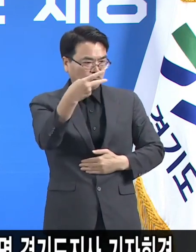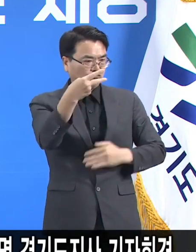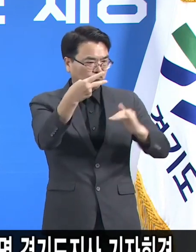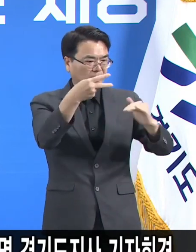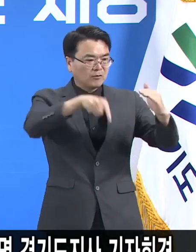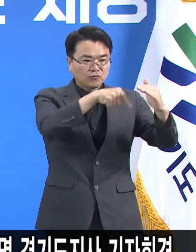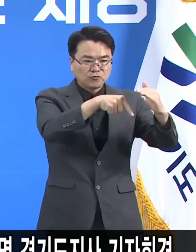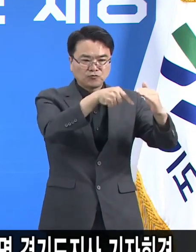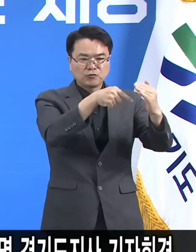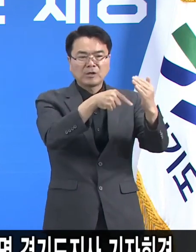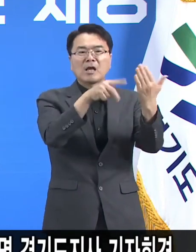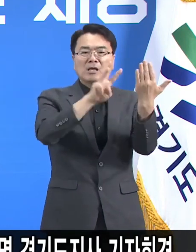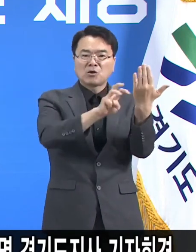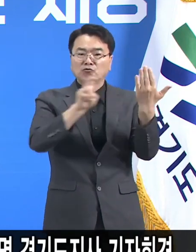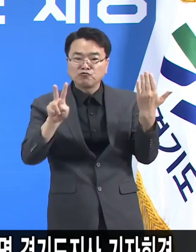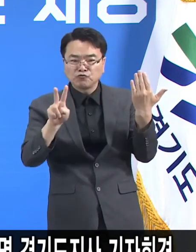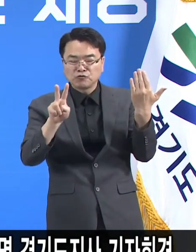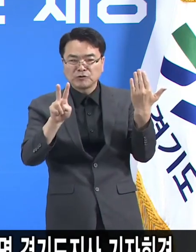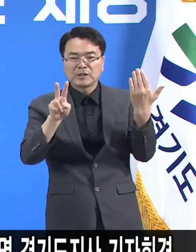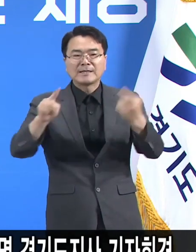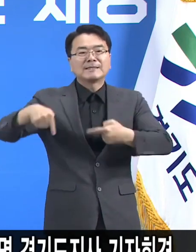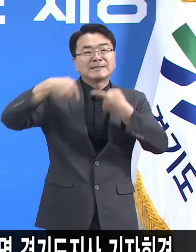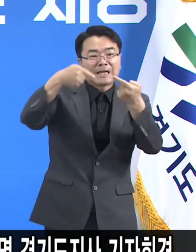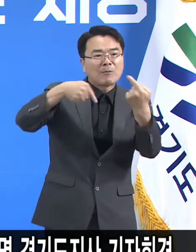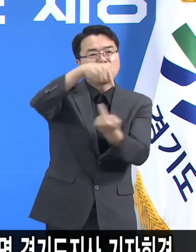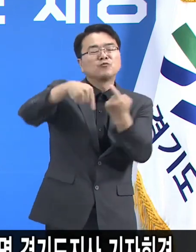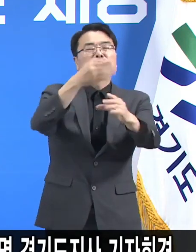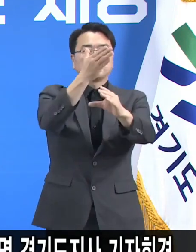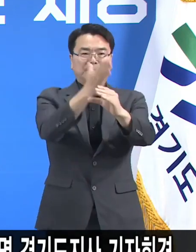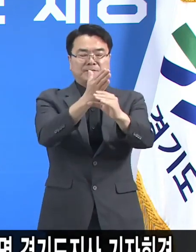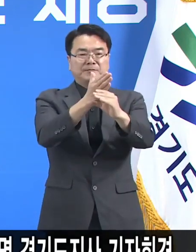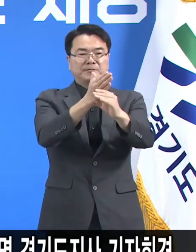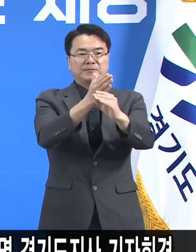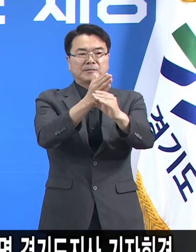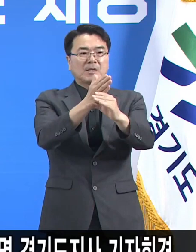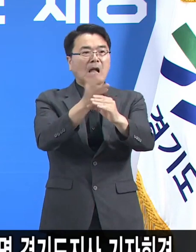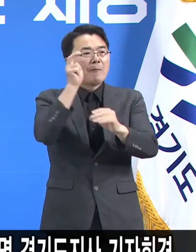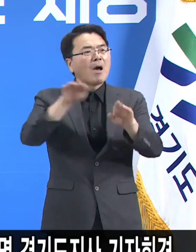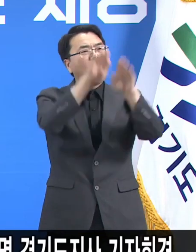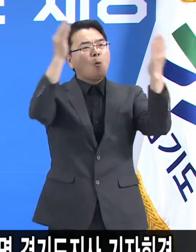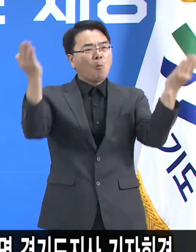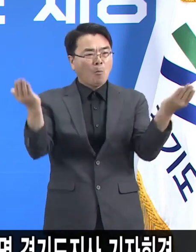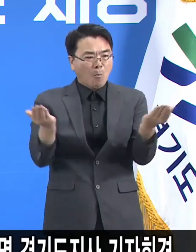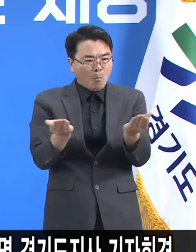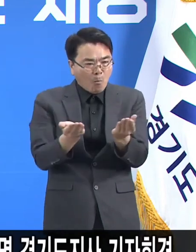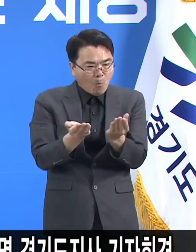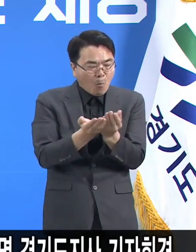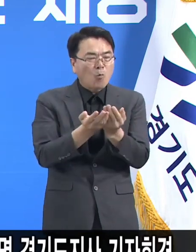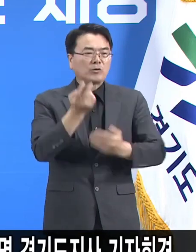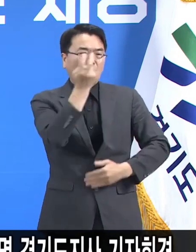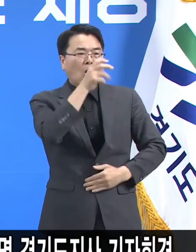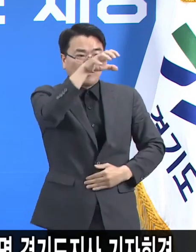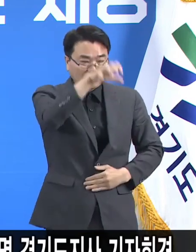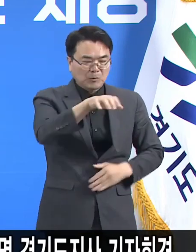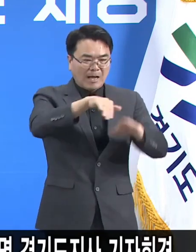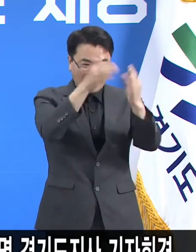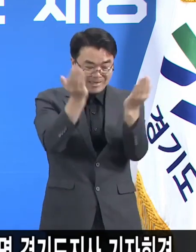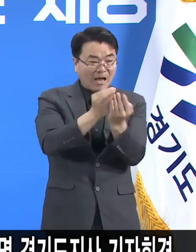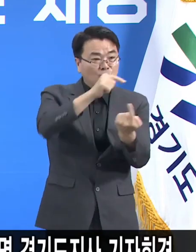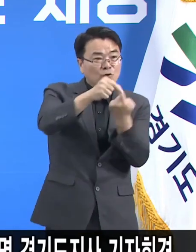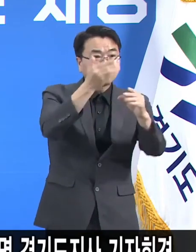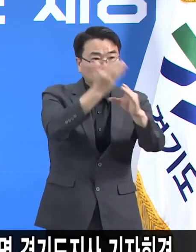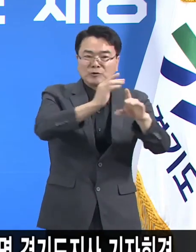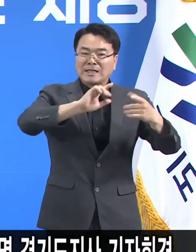32개소가 참여하고 있습니다. 모든 선별검사소가 시행하는 것은 아니고 부분적으로